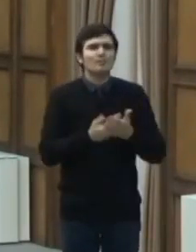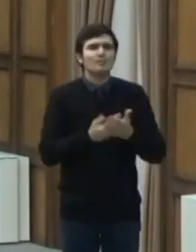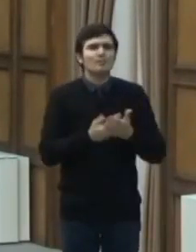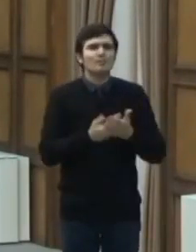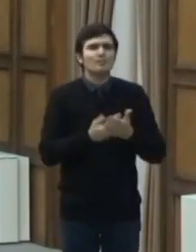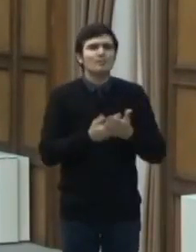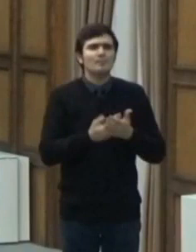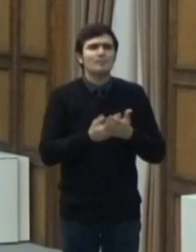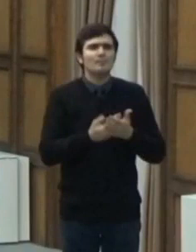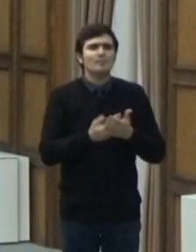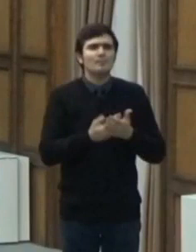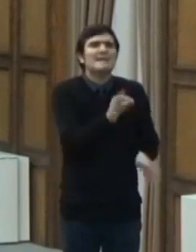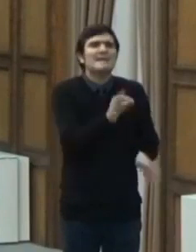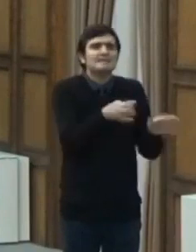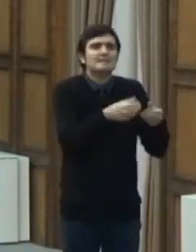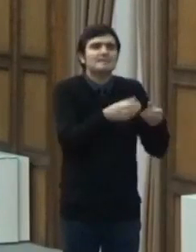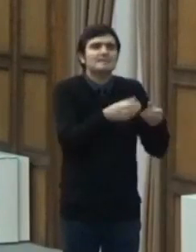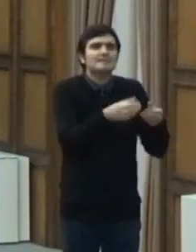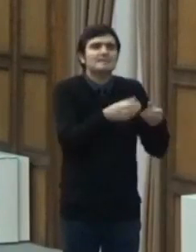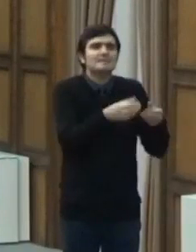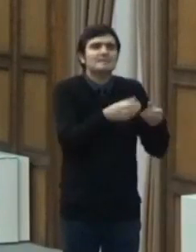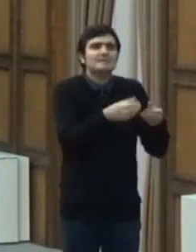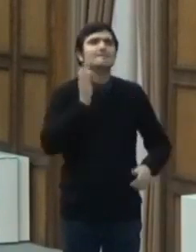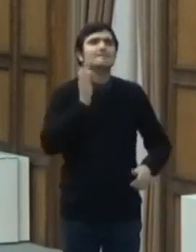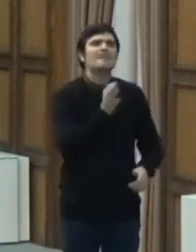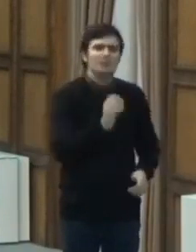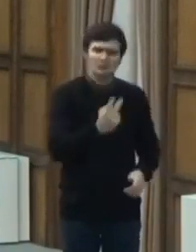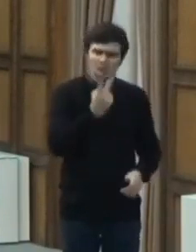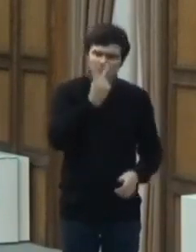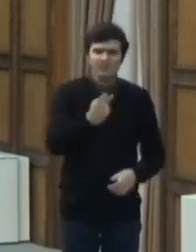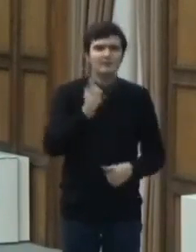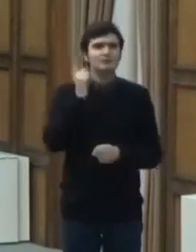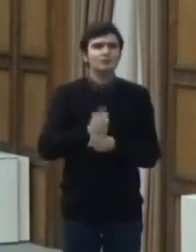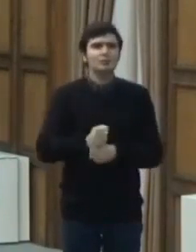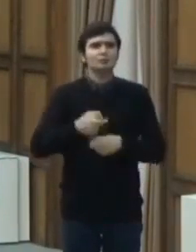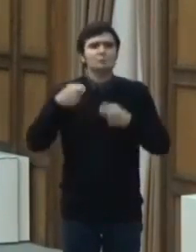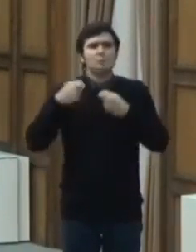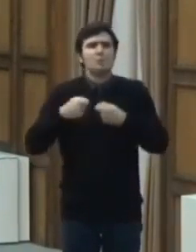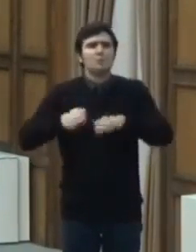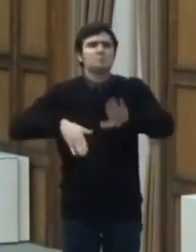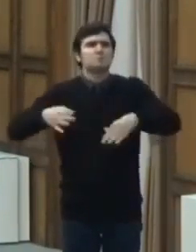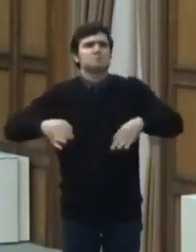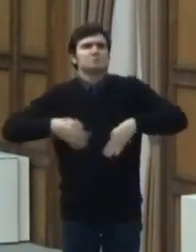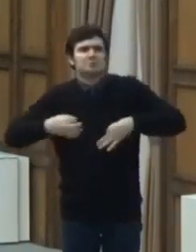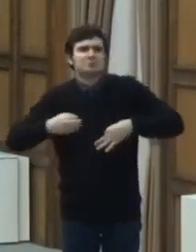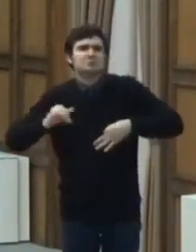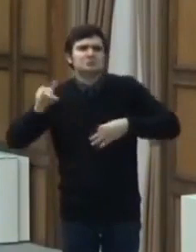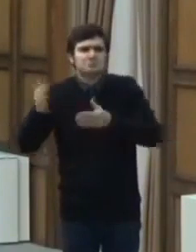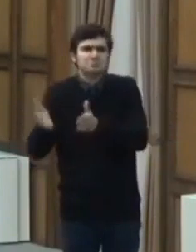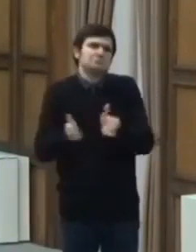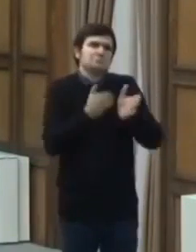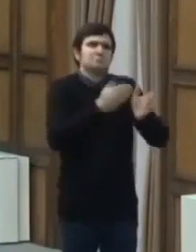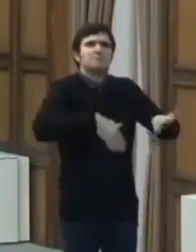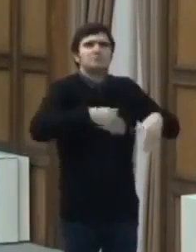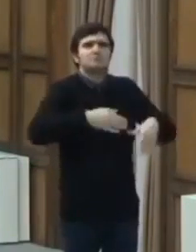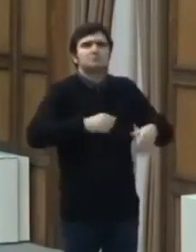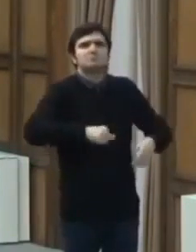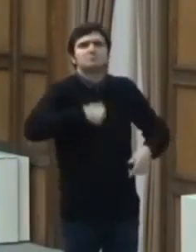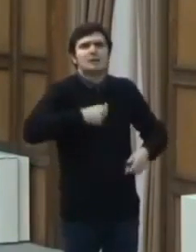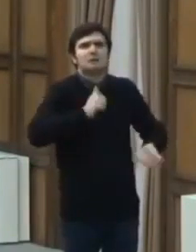sportivii de performanță le veți găsi în ordin comun al Ministrului Sănătății cu Ministrul Tineatului și Sportului.